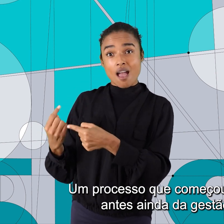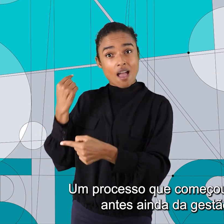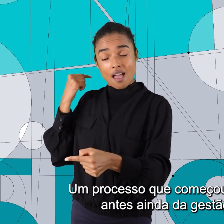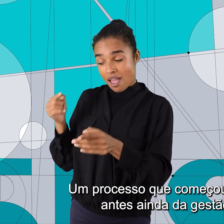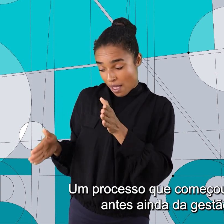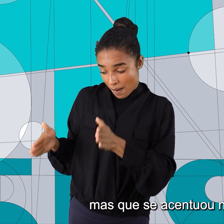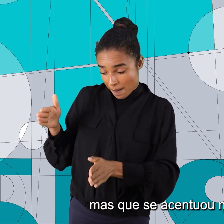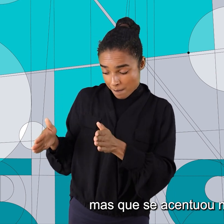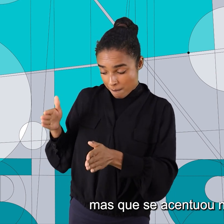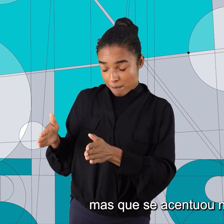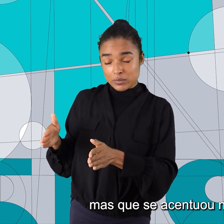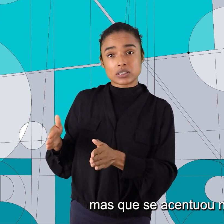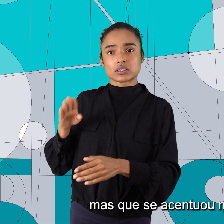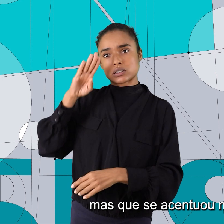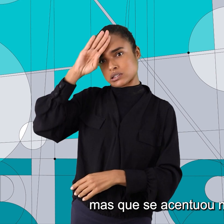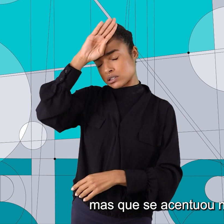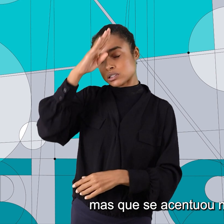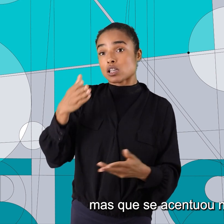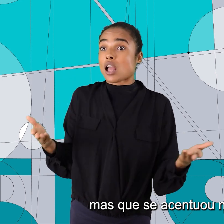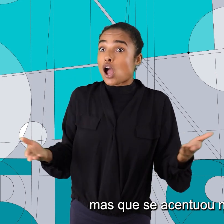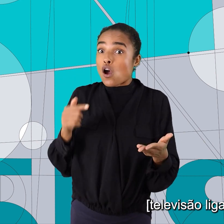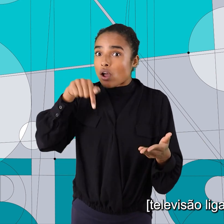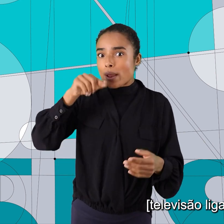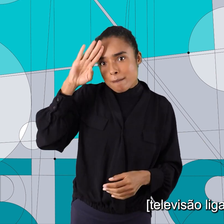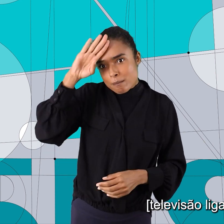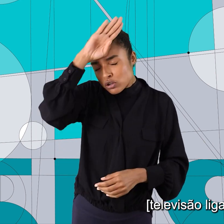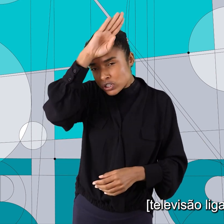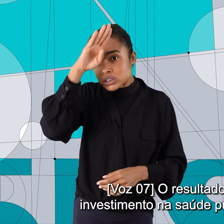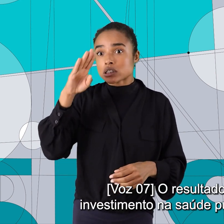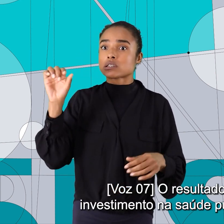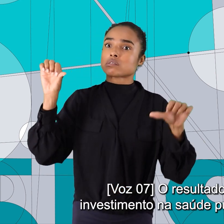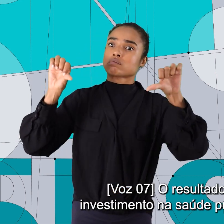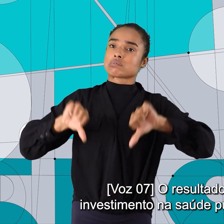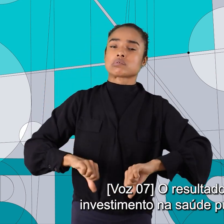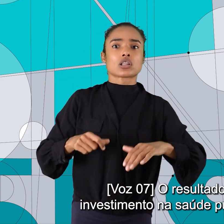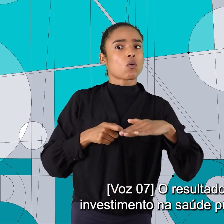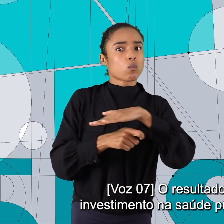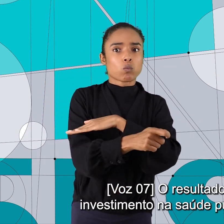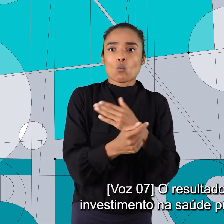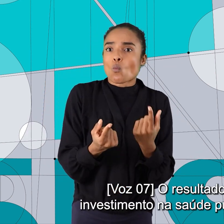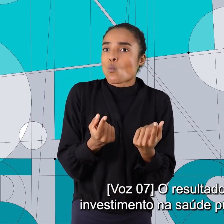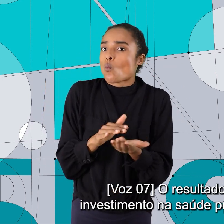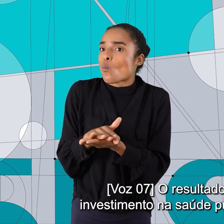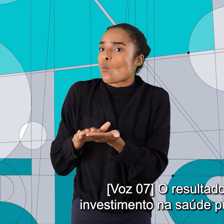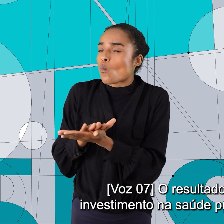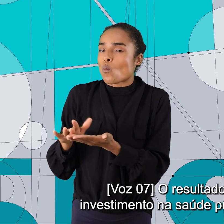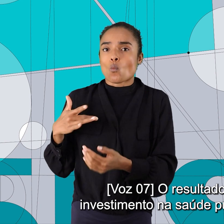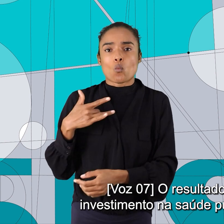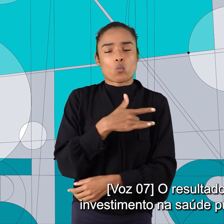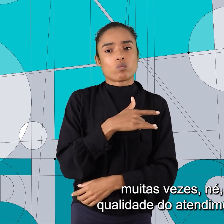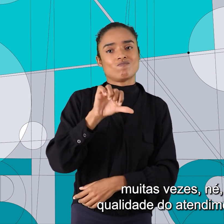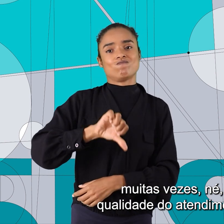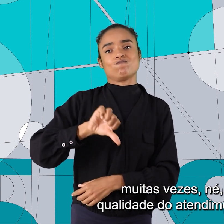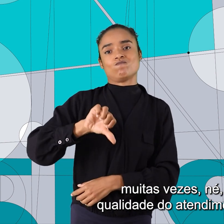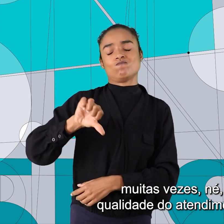Bolsonaro, mas que se acentuou nesse governo. Resultado da falta de investimento na saúde pública